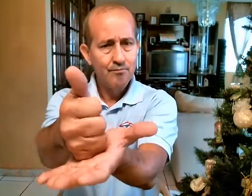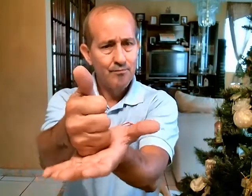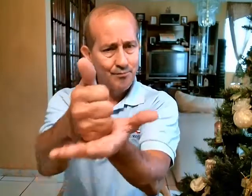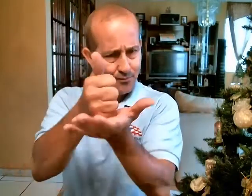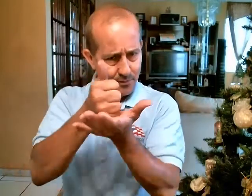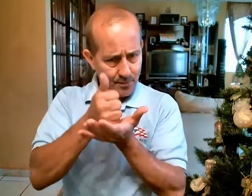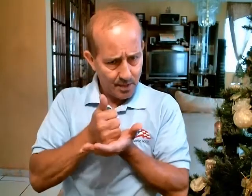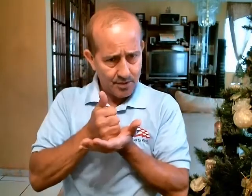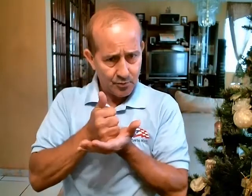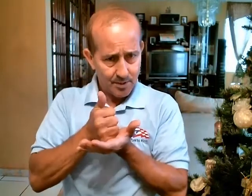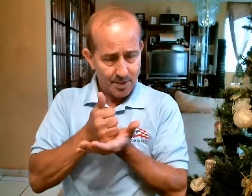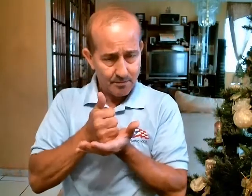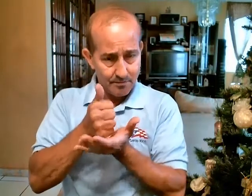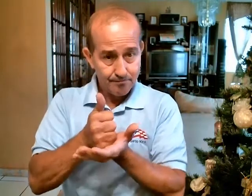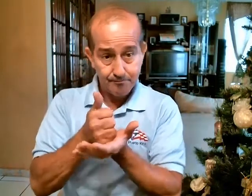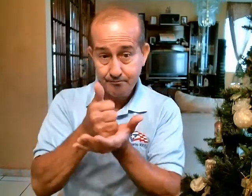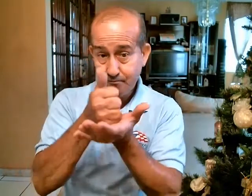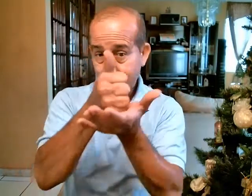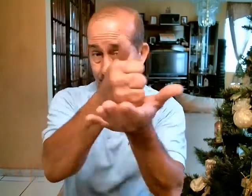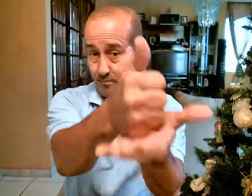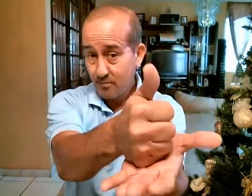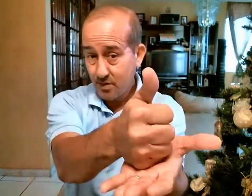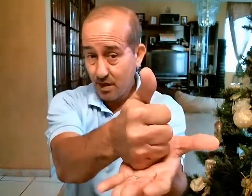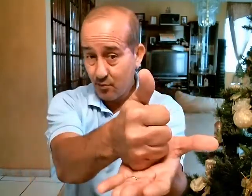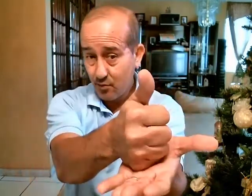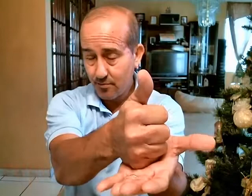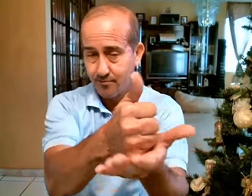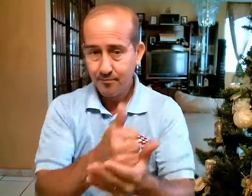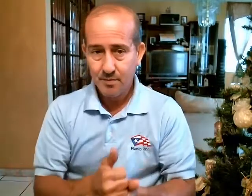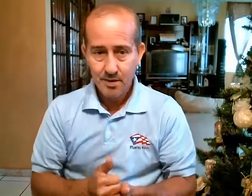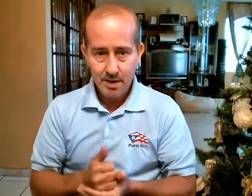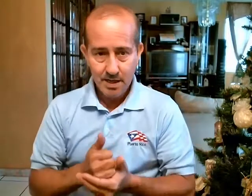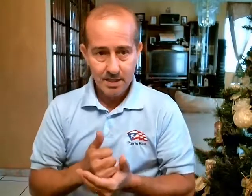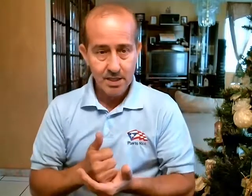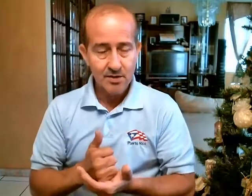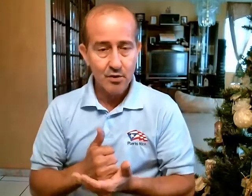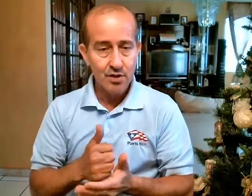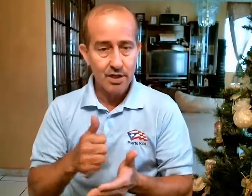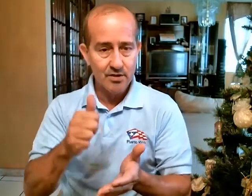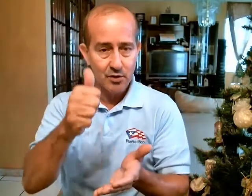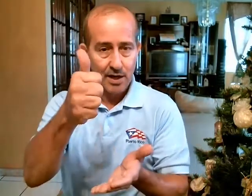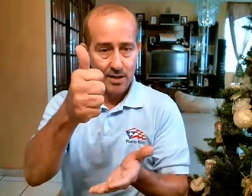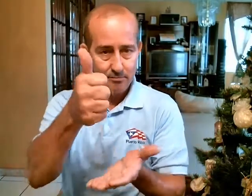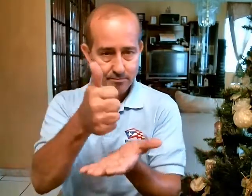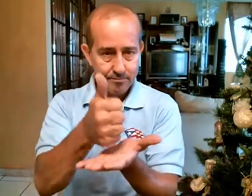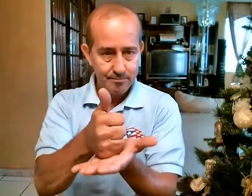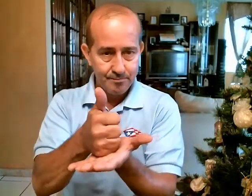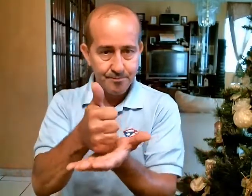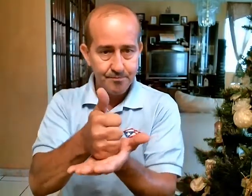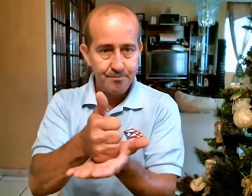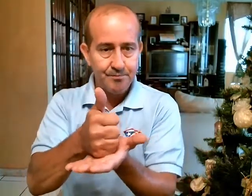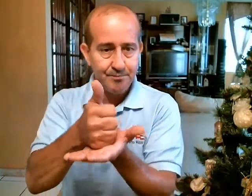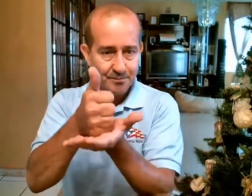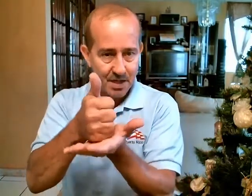Ayúdame Te ayudo Las señas son direccionales Ayudar